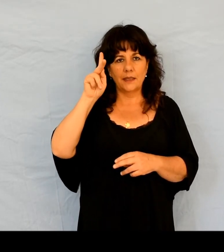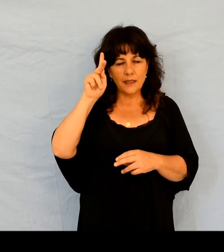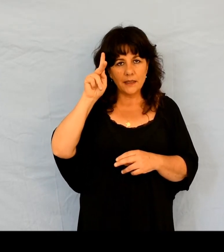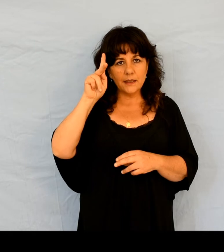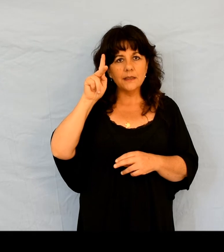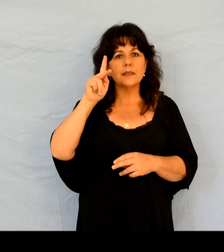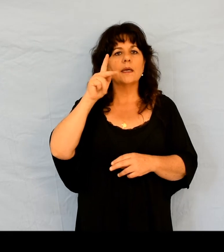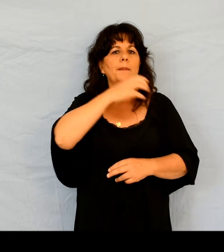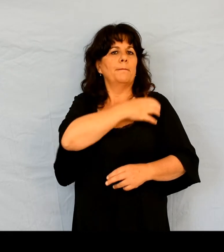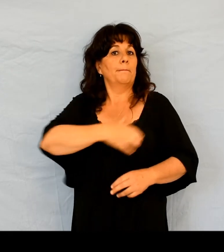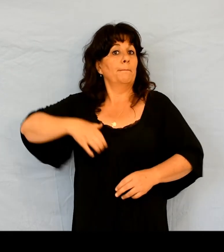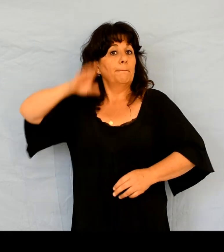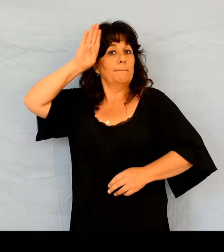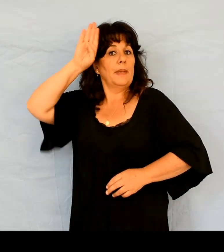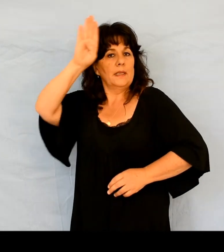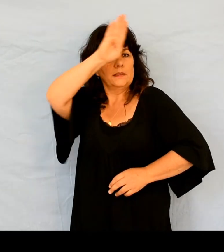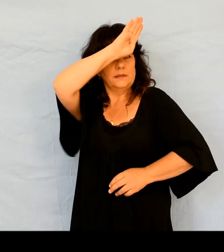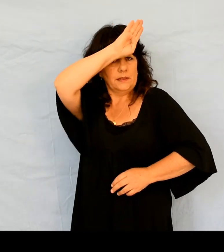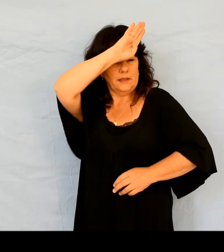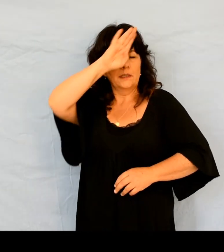fit apporter du pain et du vin.